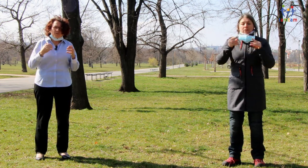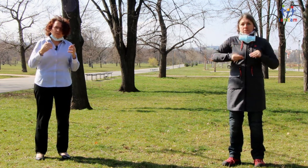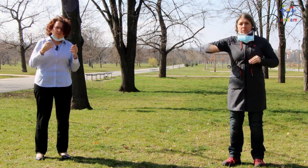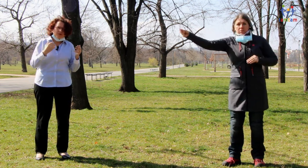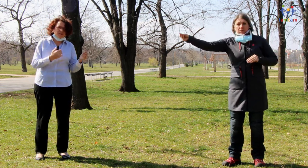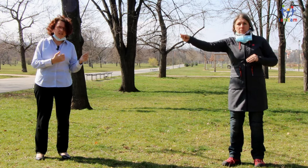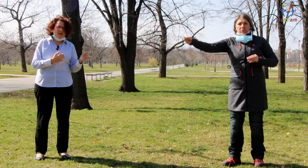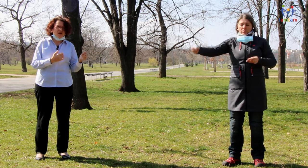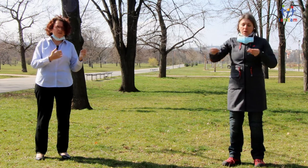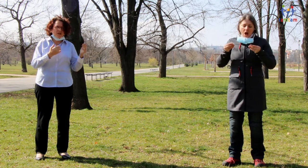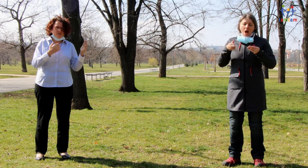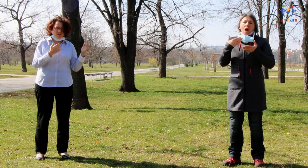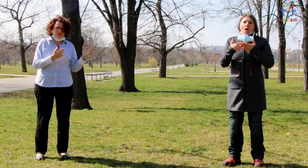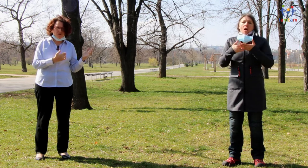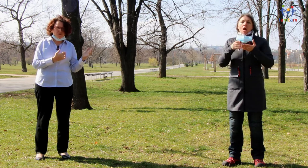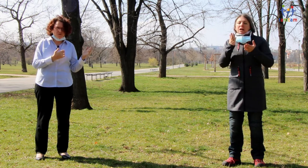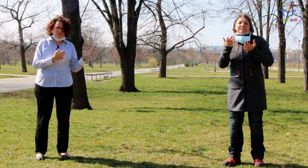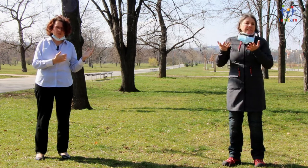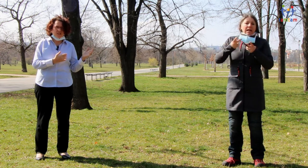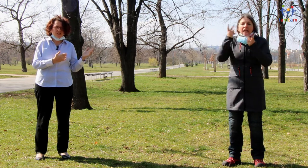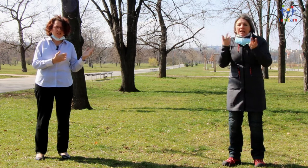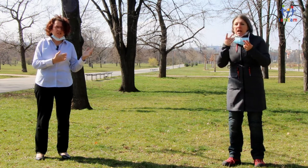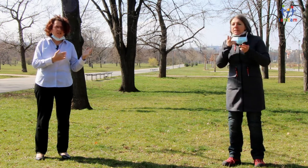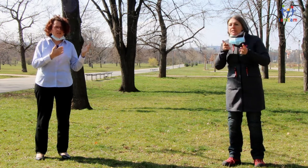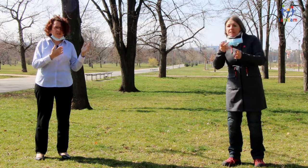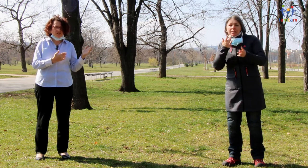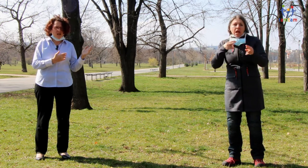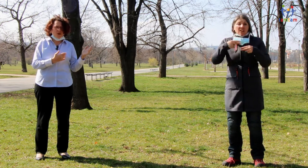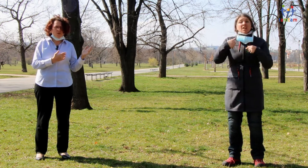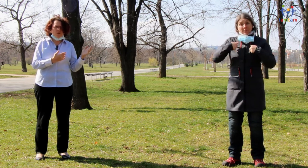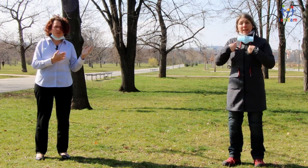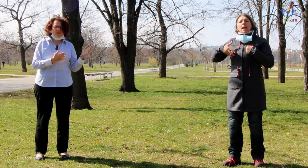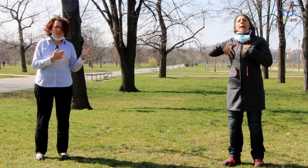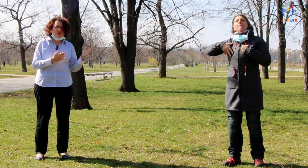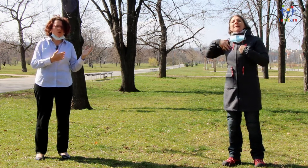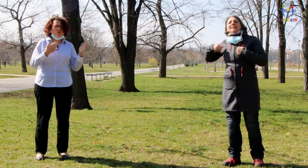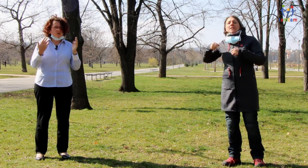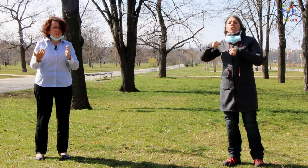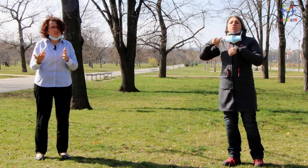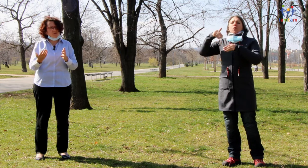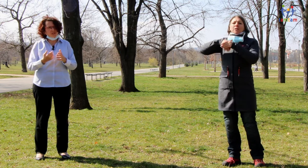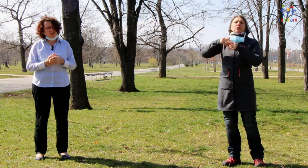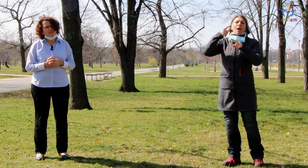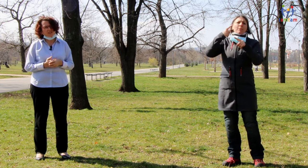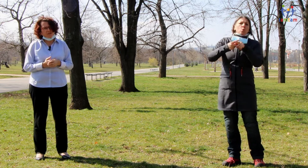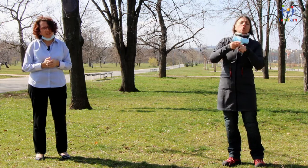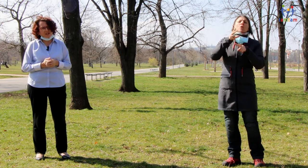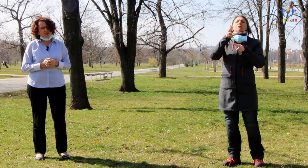my vzděláváme naše lidi, vzděláváme policisty, jak komunikovat s lidmi, kteří mají nějaké